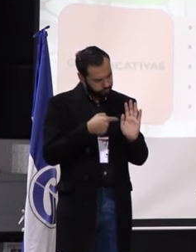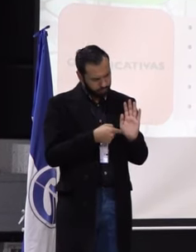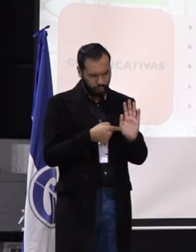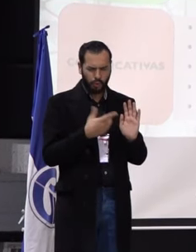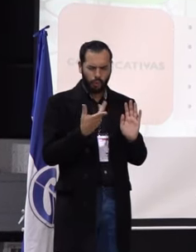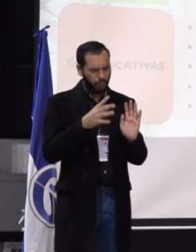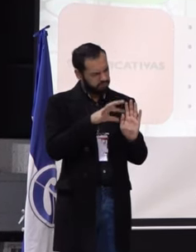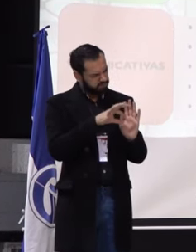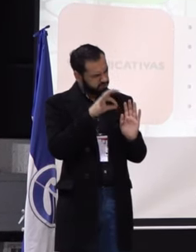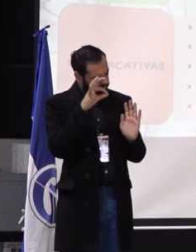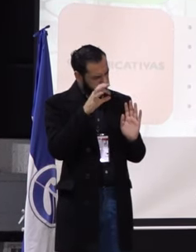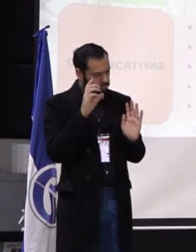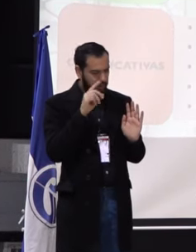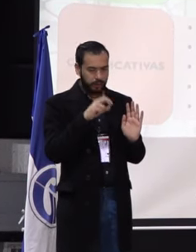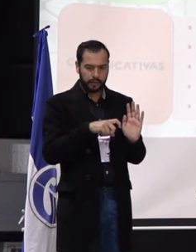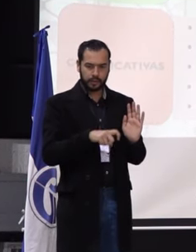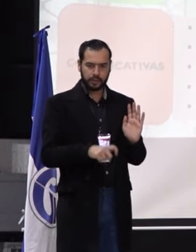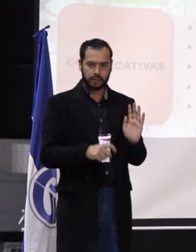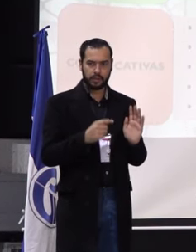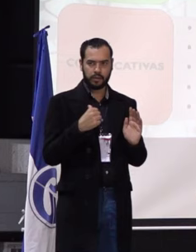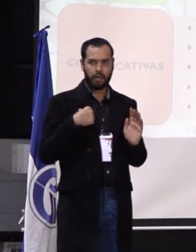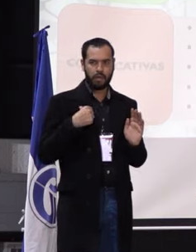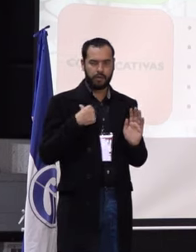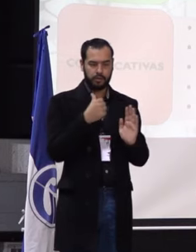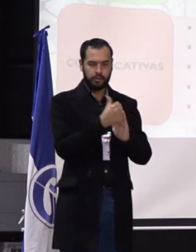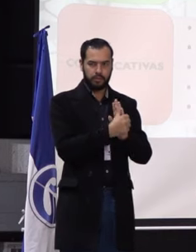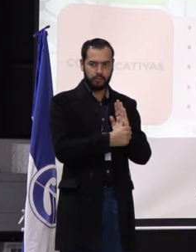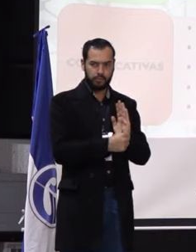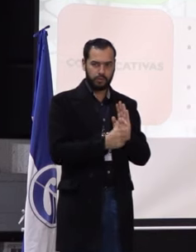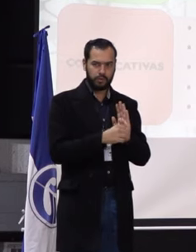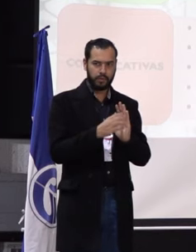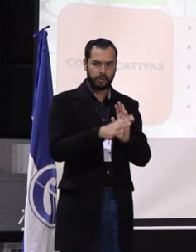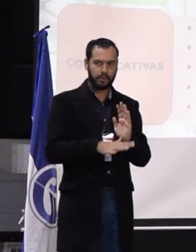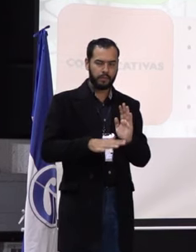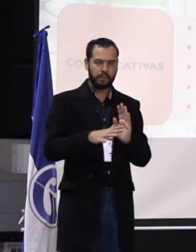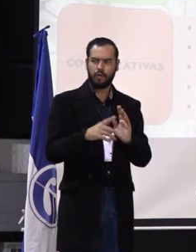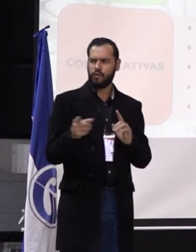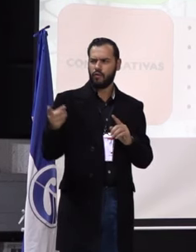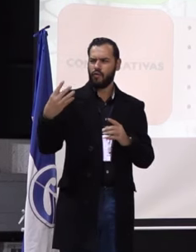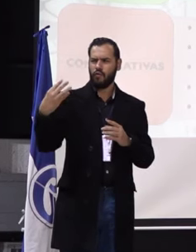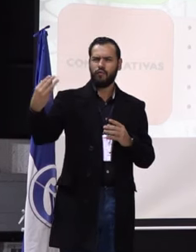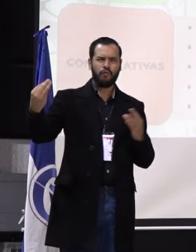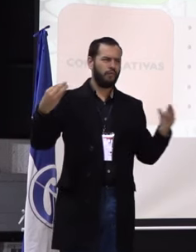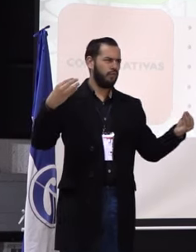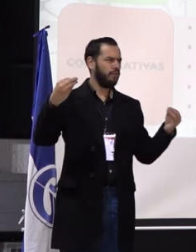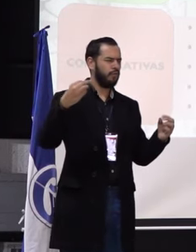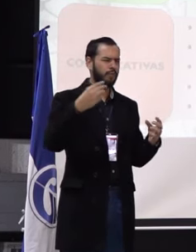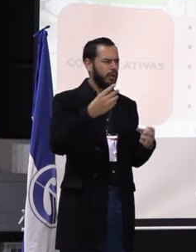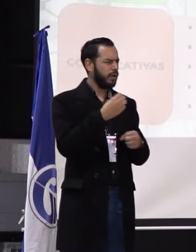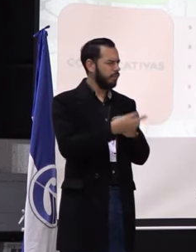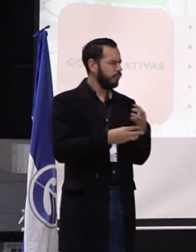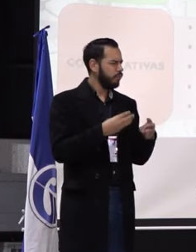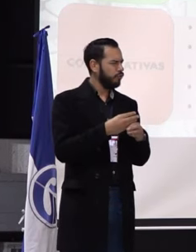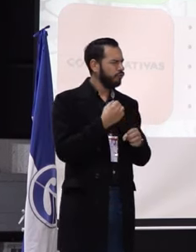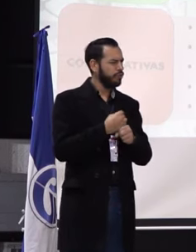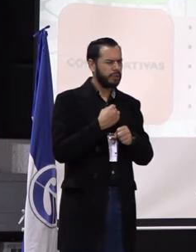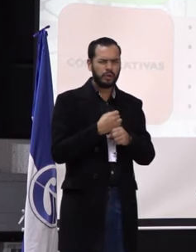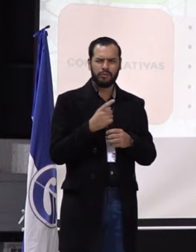qué necesidades tiene el programa y qué es lo que el medio externo nos está exigiendo a nosotros. Y para